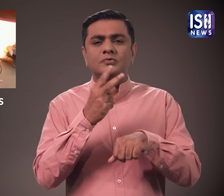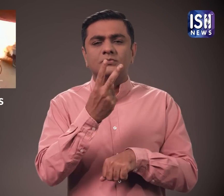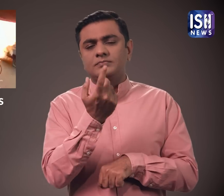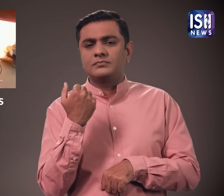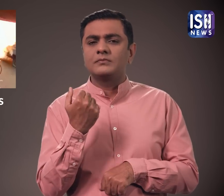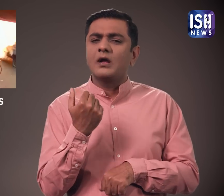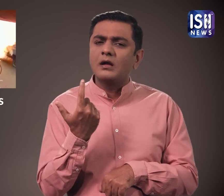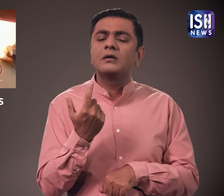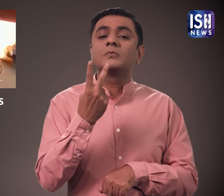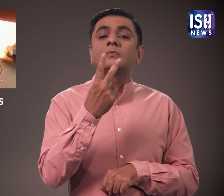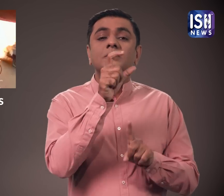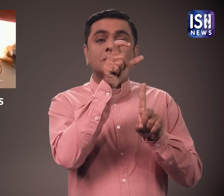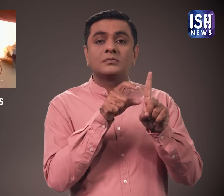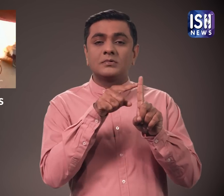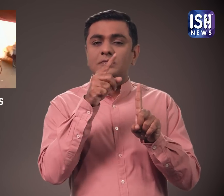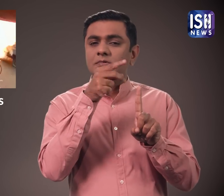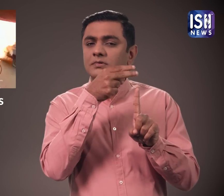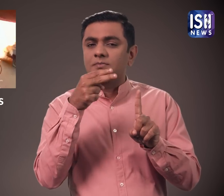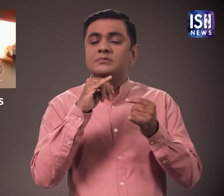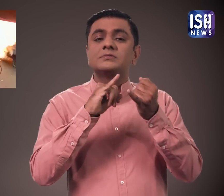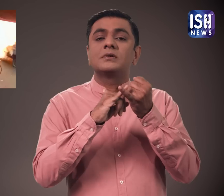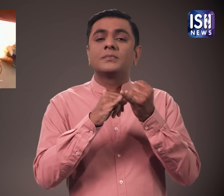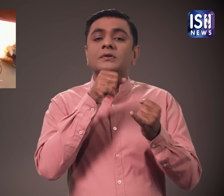दादरी निवासी 26 वर्षिय सल्मान